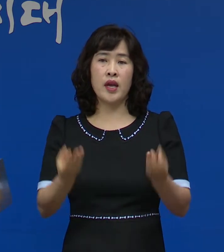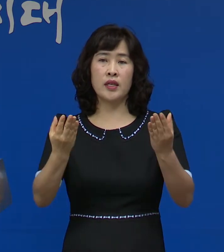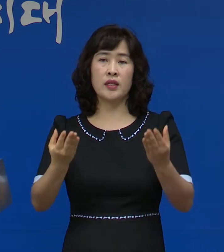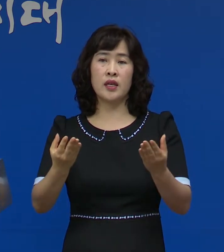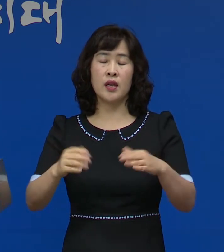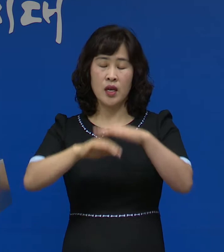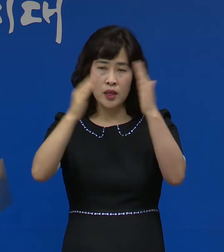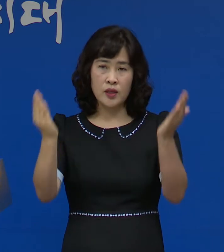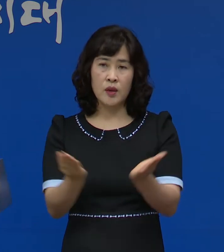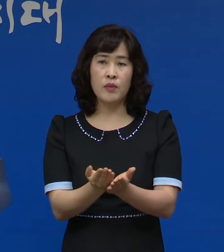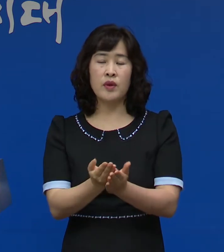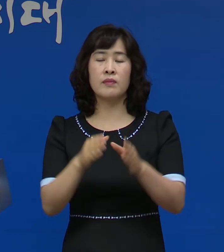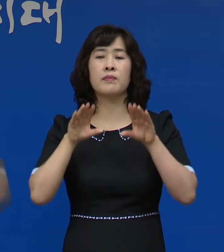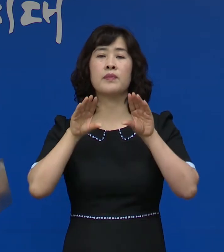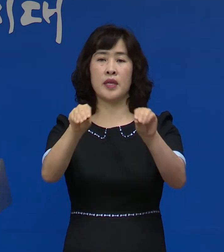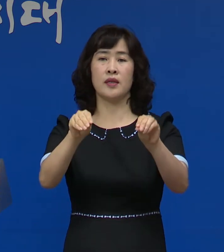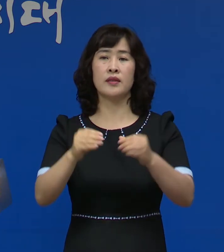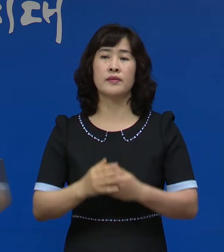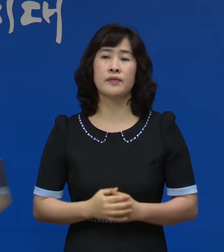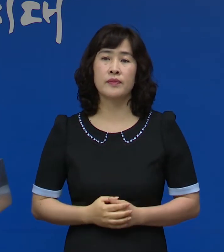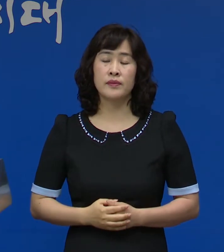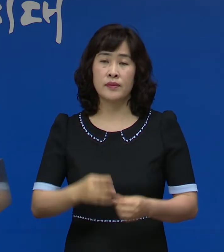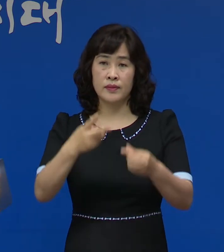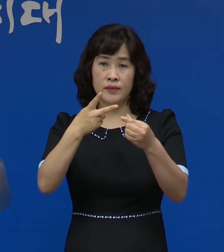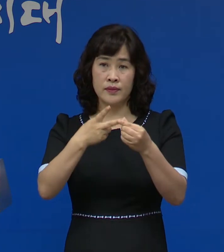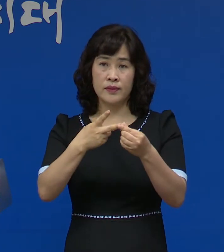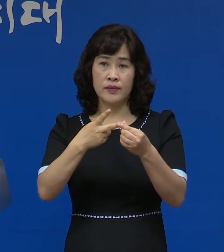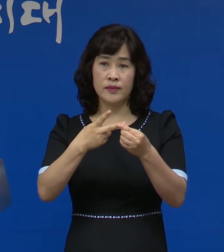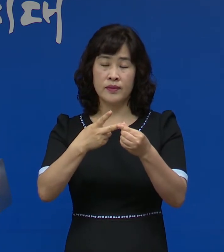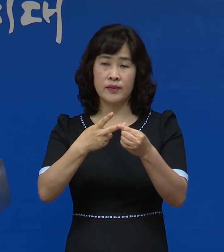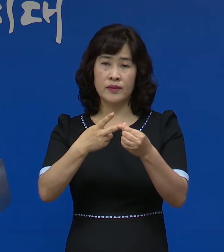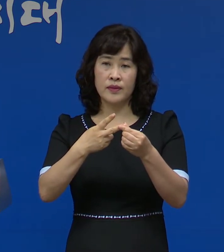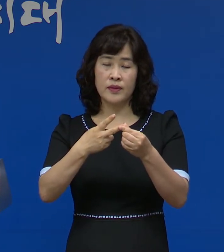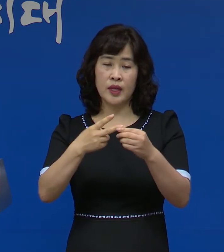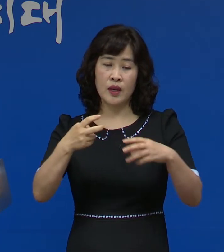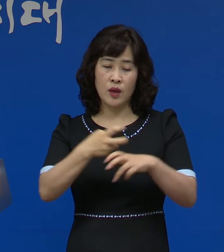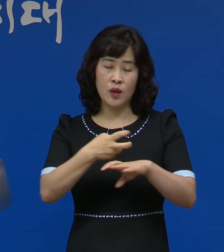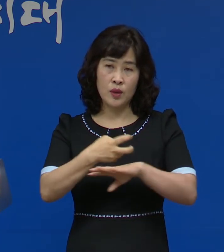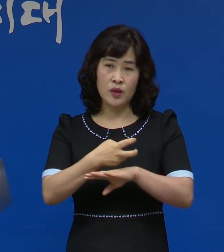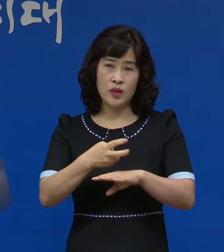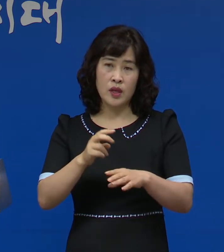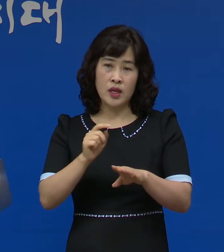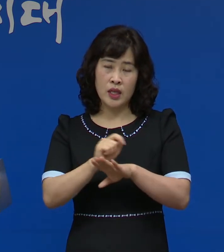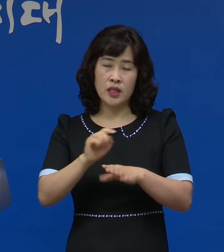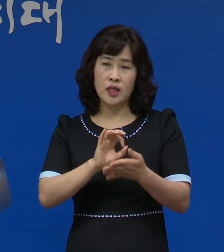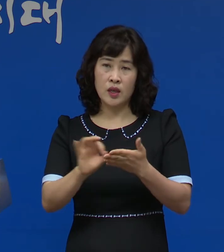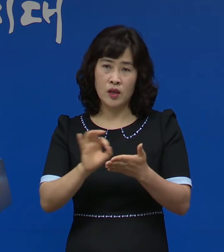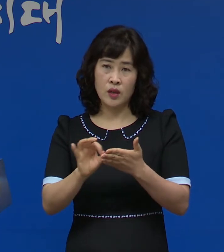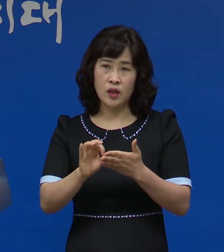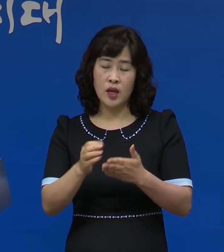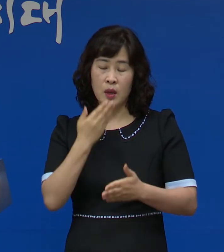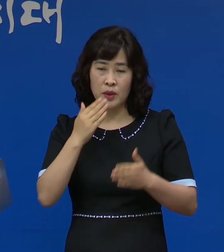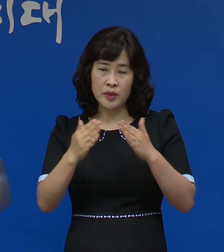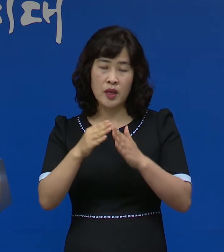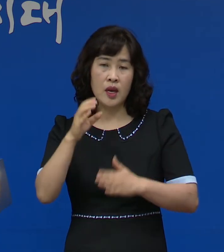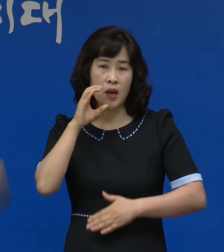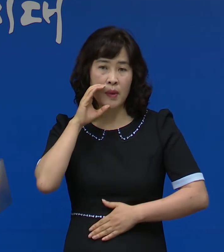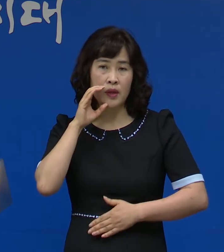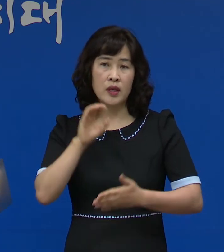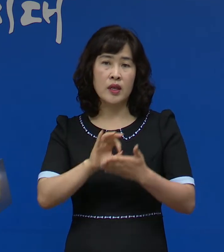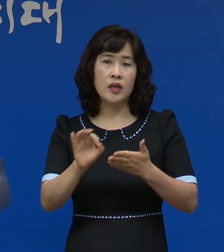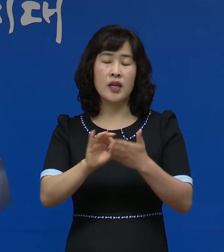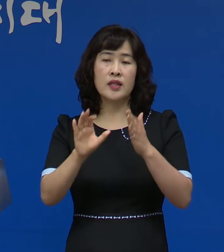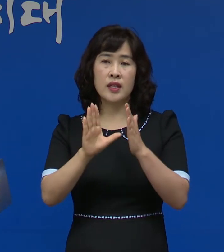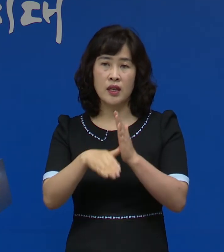개최가 전면 금지됩니다 둘째, 대중교통을 이용하거나 음식점, 카페 등을